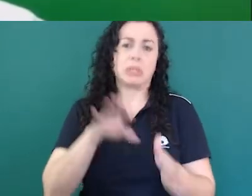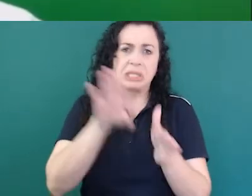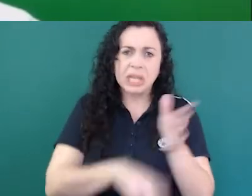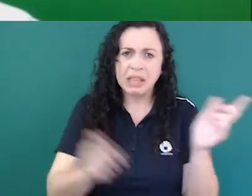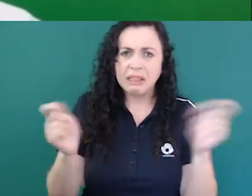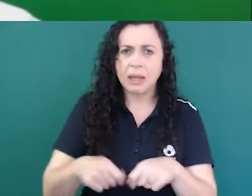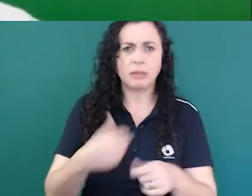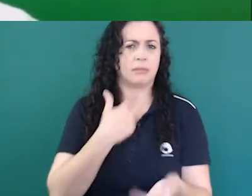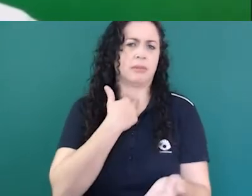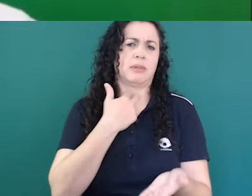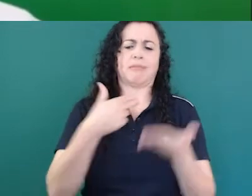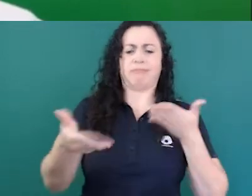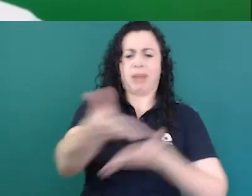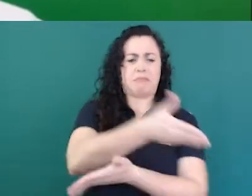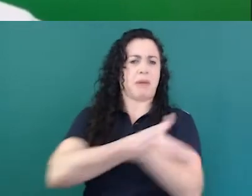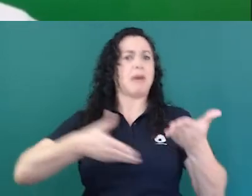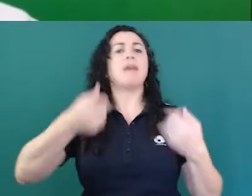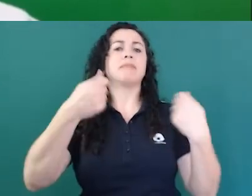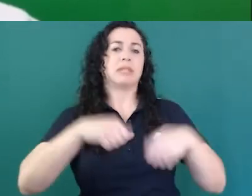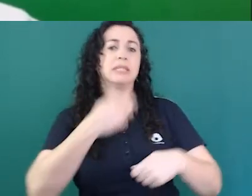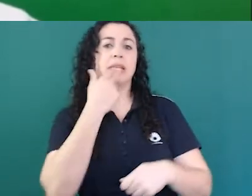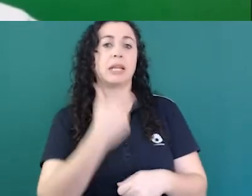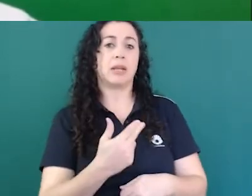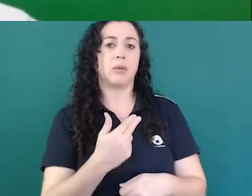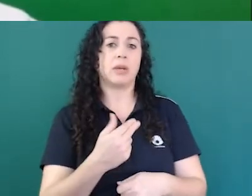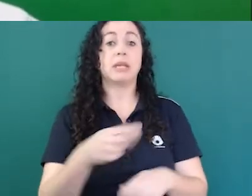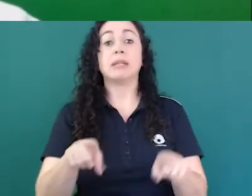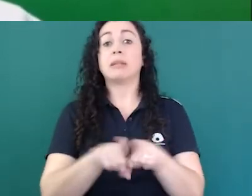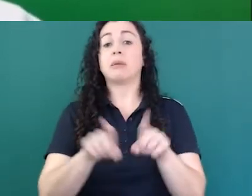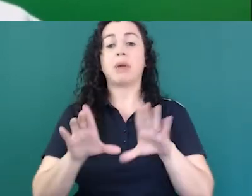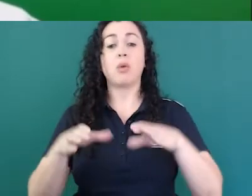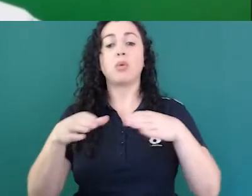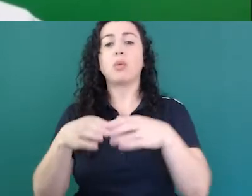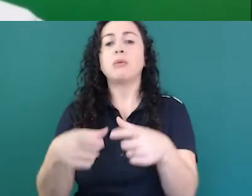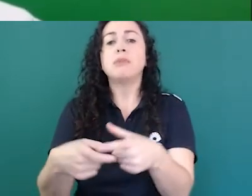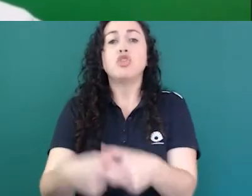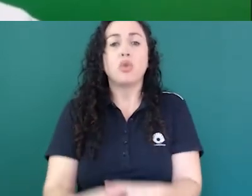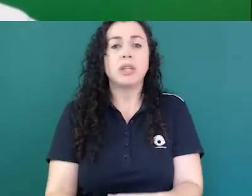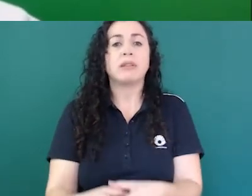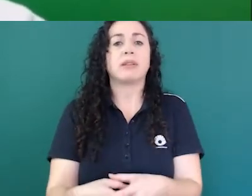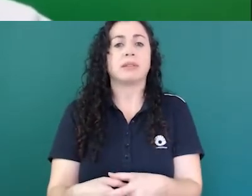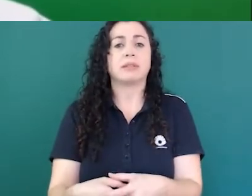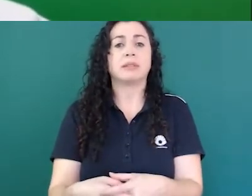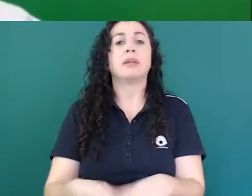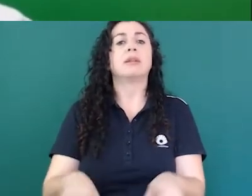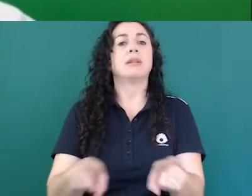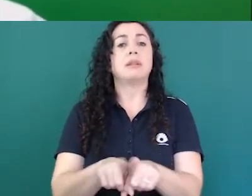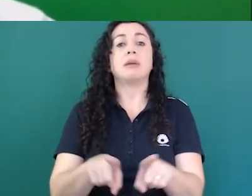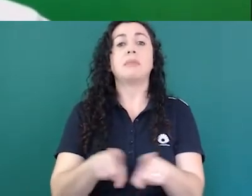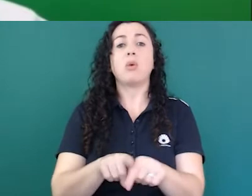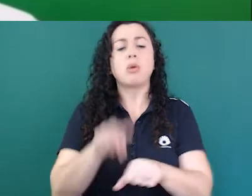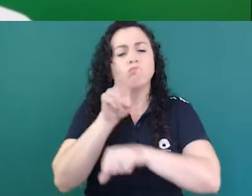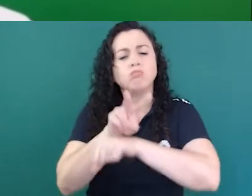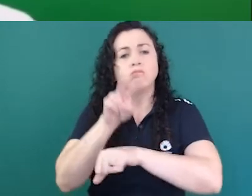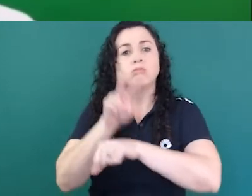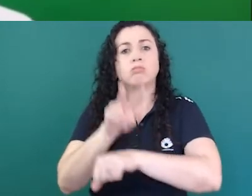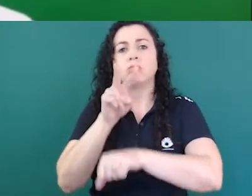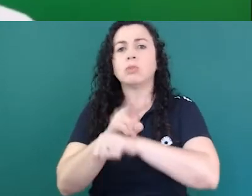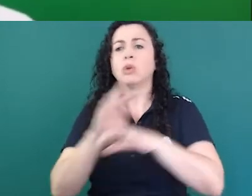em minorias aí é uma questão também de nivelar colocar todos nós todas as pessoas